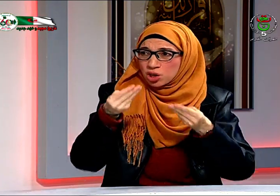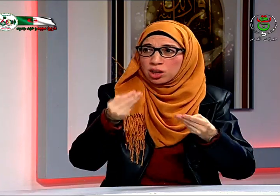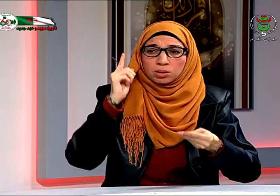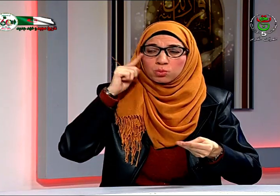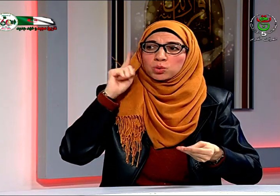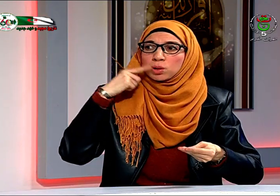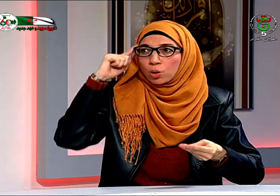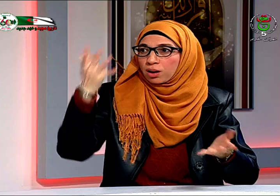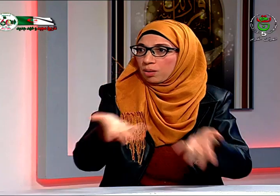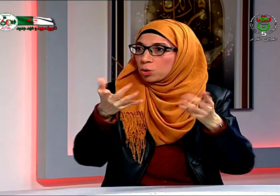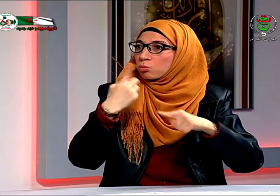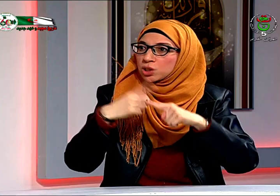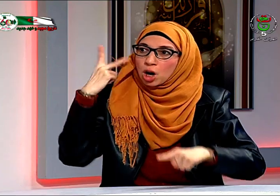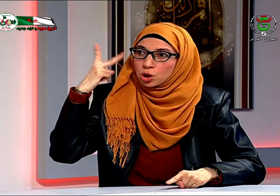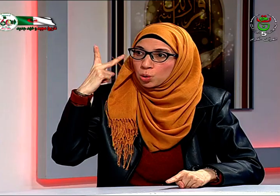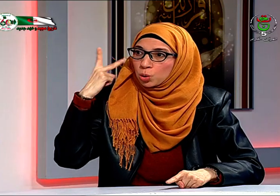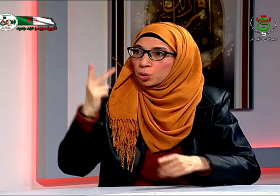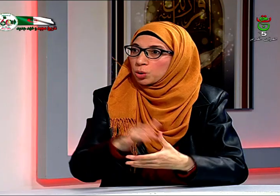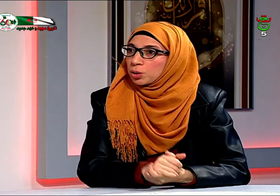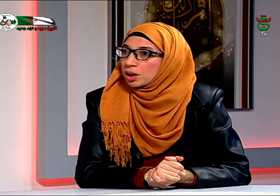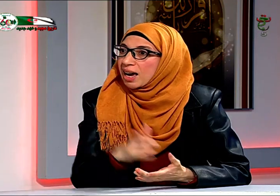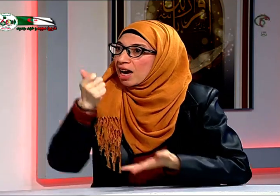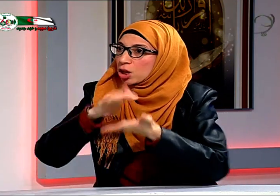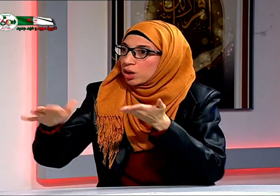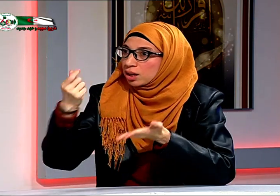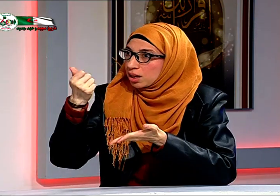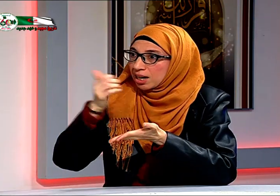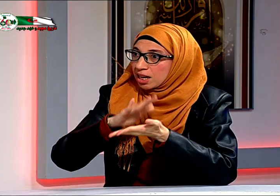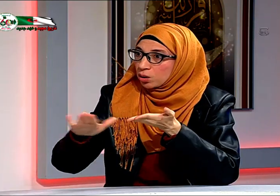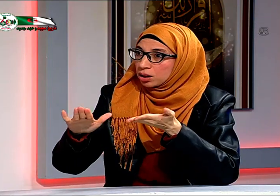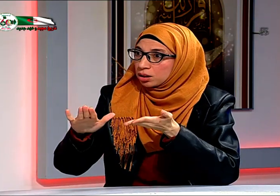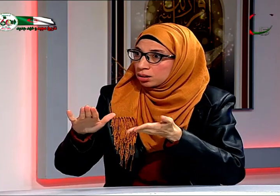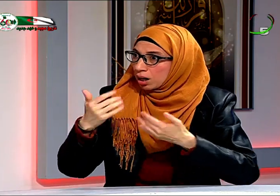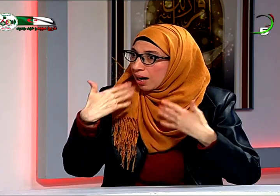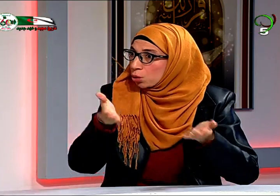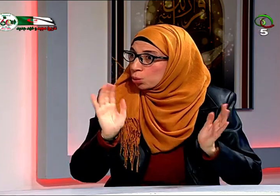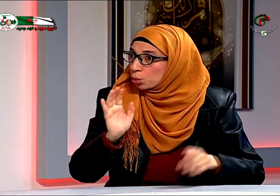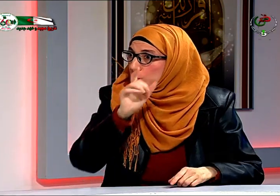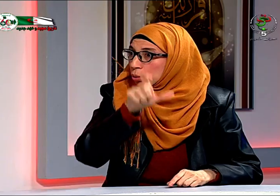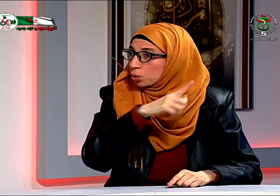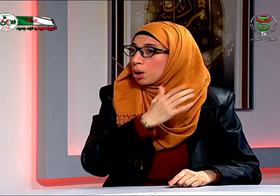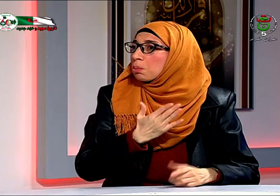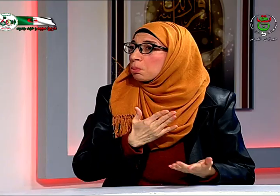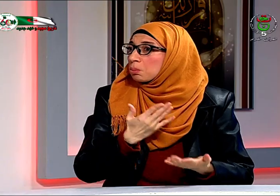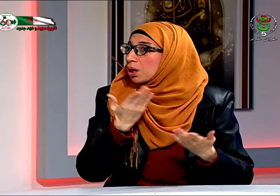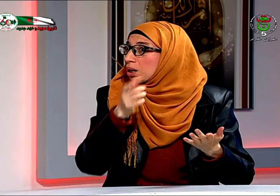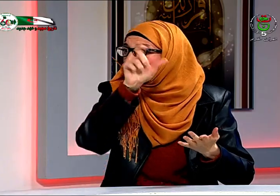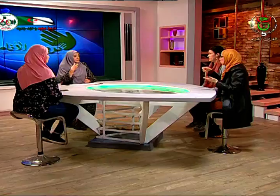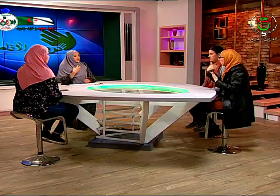السماعات مجانية كيف مجاني لما مجاني آه شخص تري